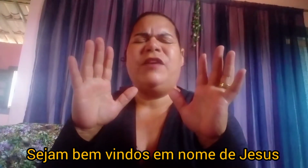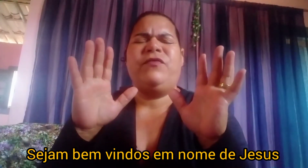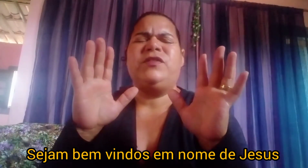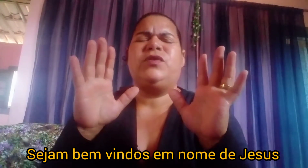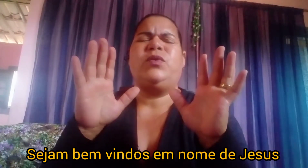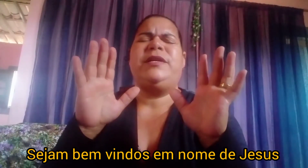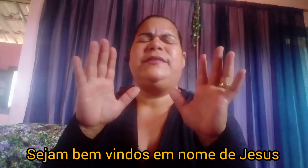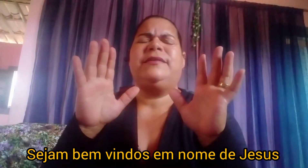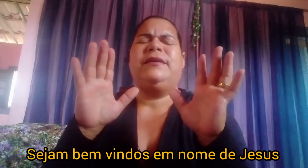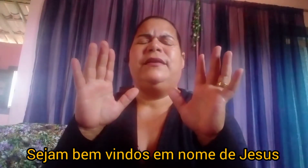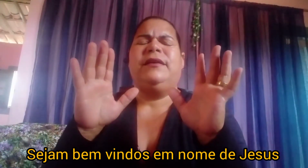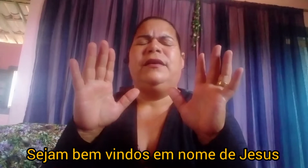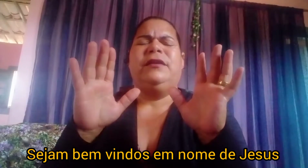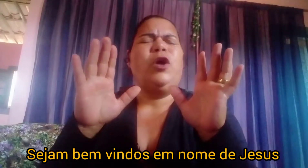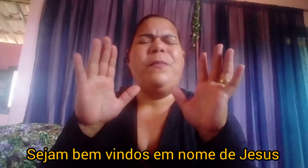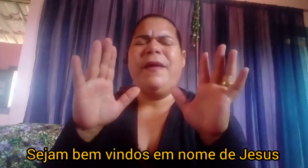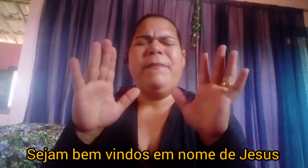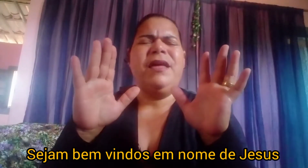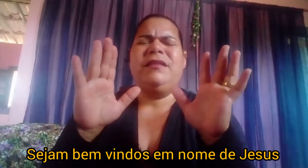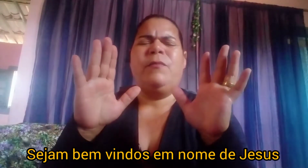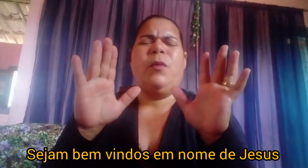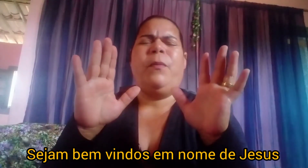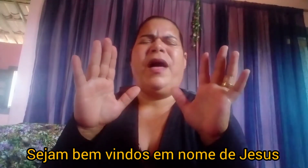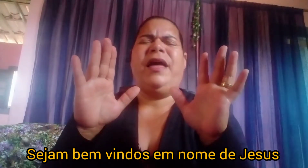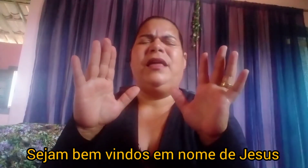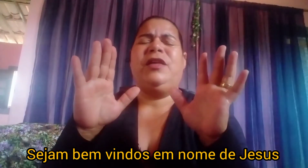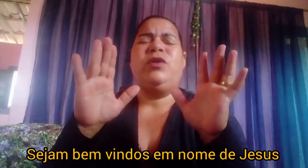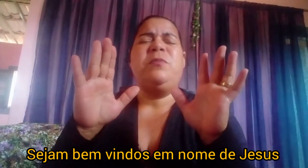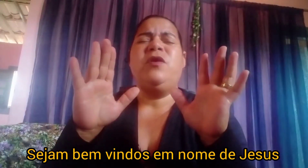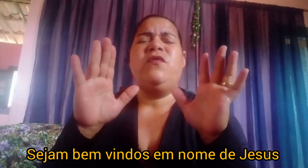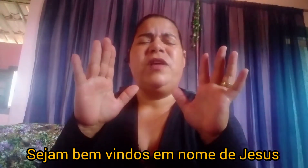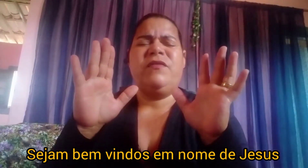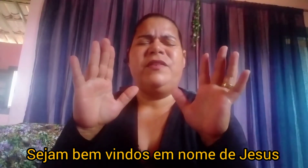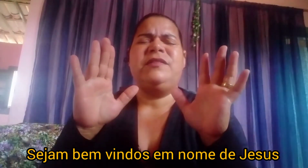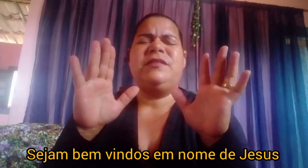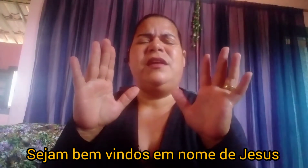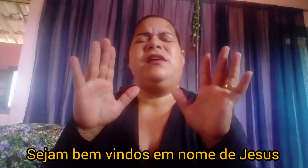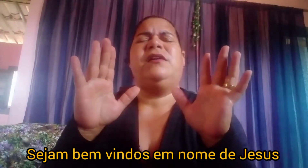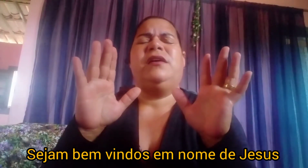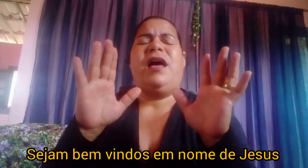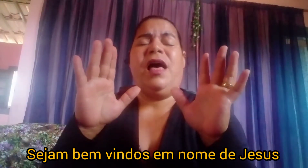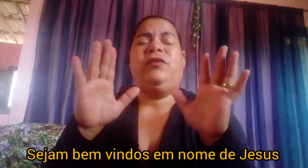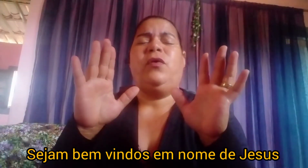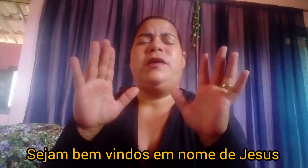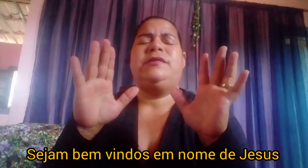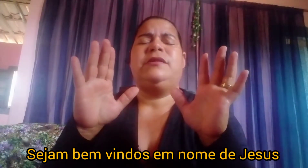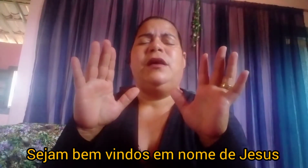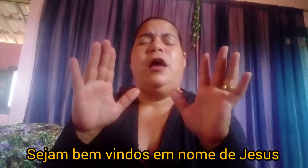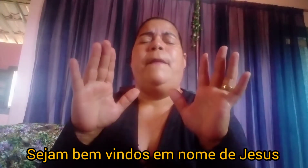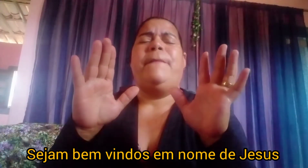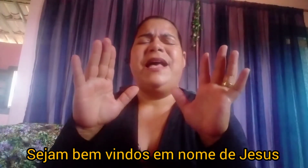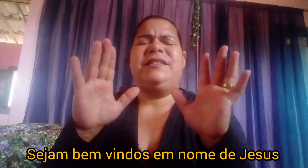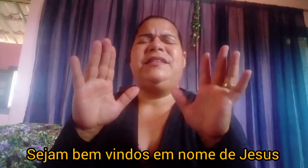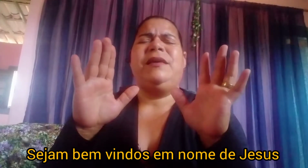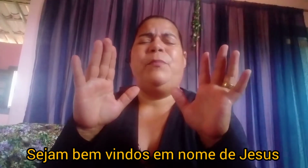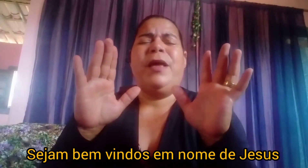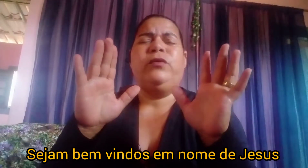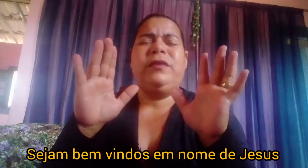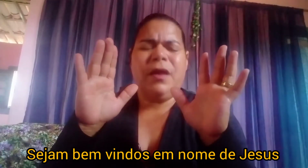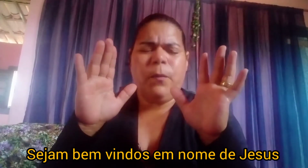aflições. Não permita, meu Pai, que o inimigo venha vencer a nós, mas que pelo Teu